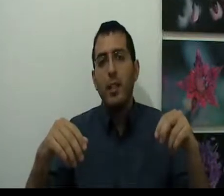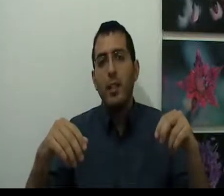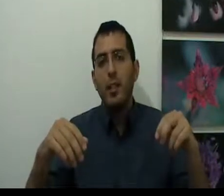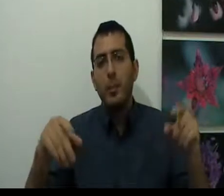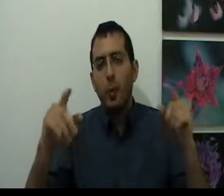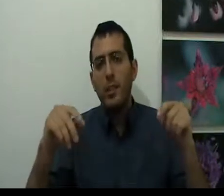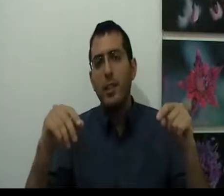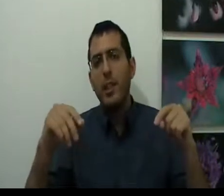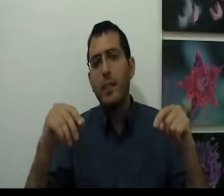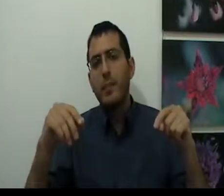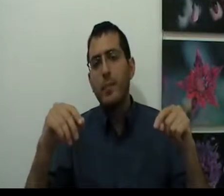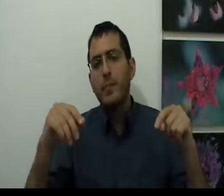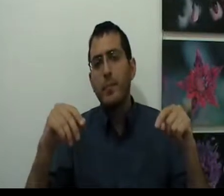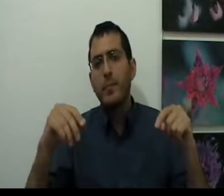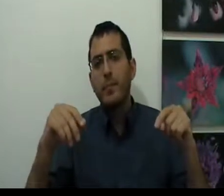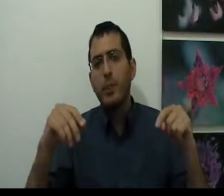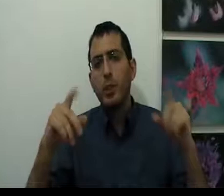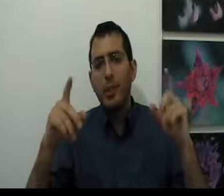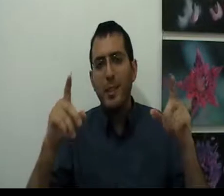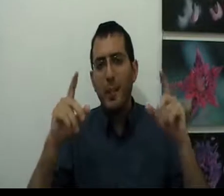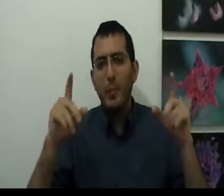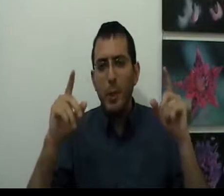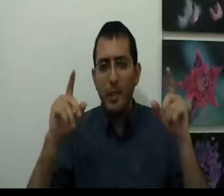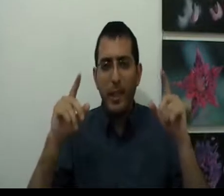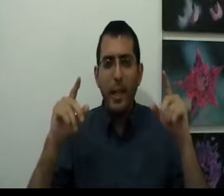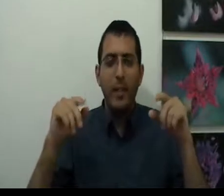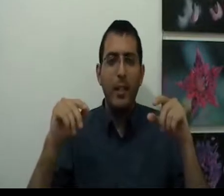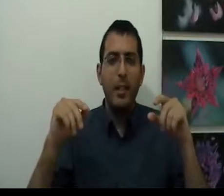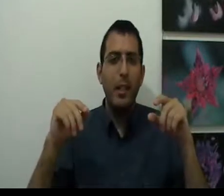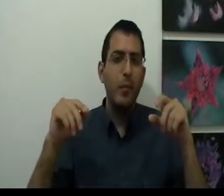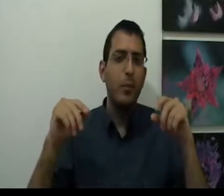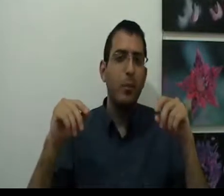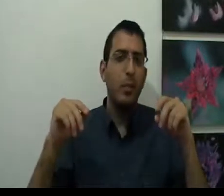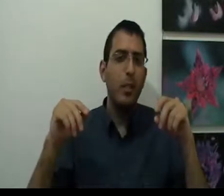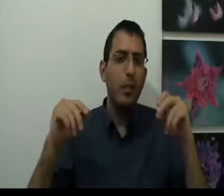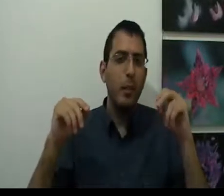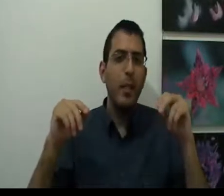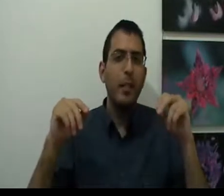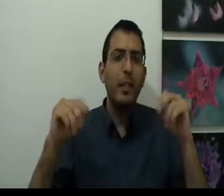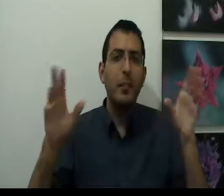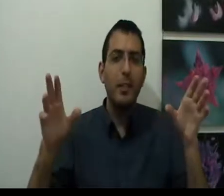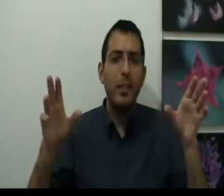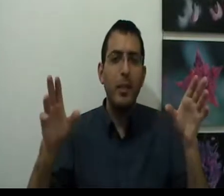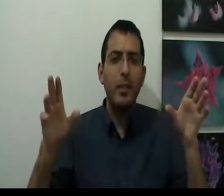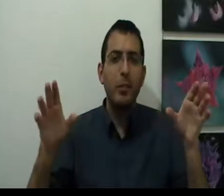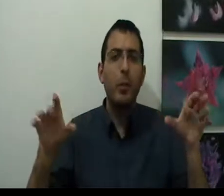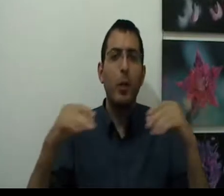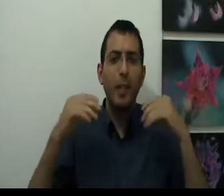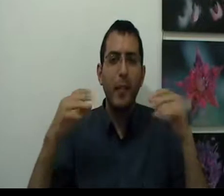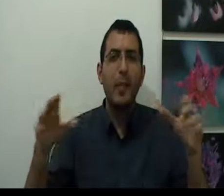ויש פה עוד איזה עניין, שמצד האמת מי שיסתכל על המציאות באמת יראה שמצד האמת, בכל מקרה הבן